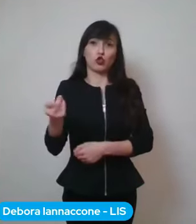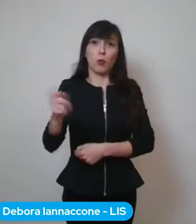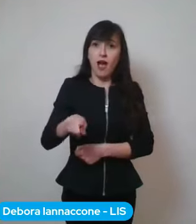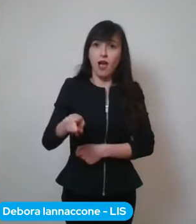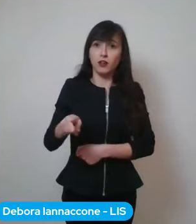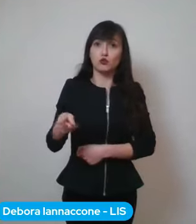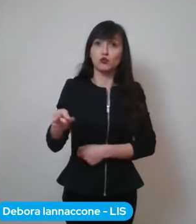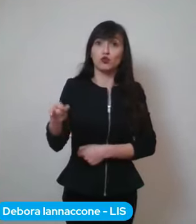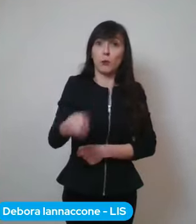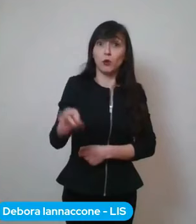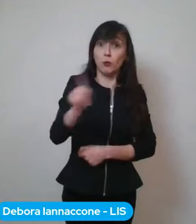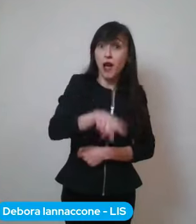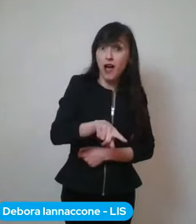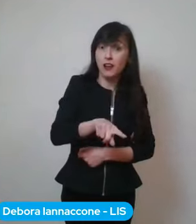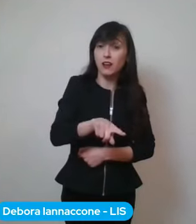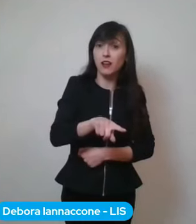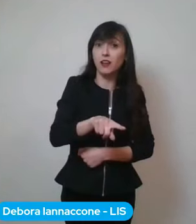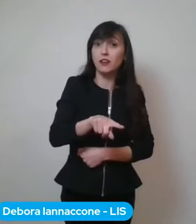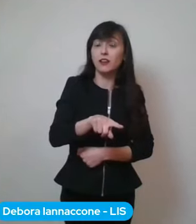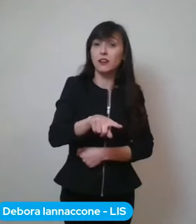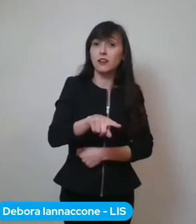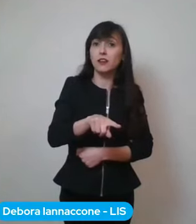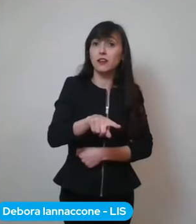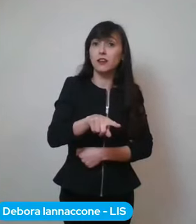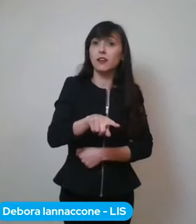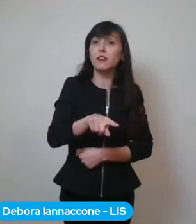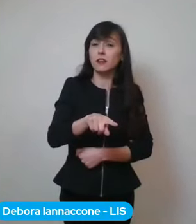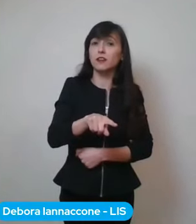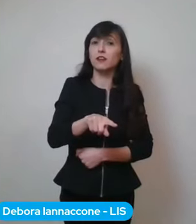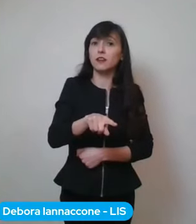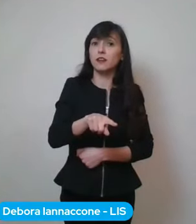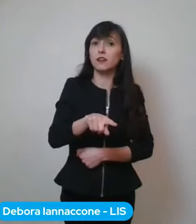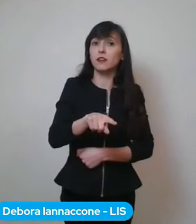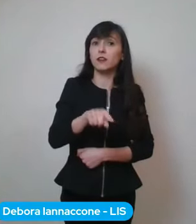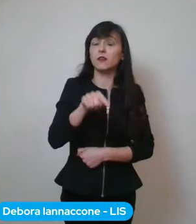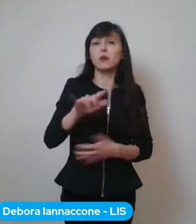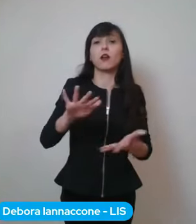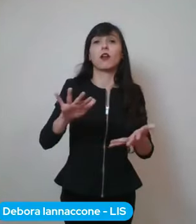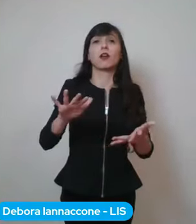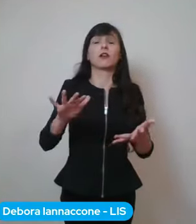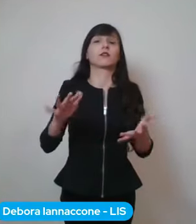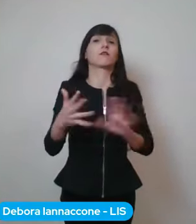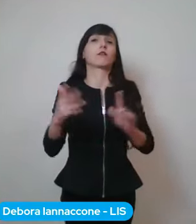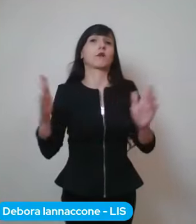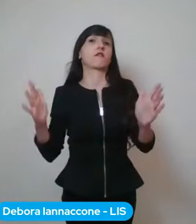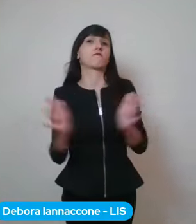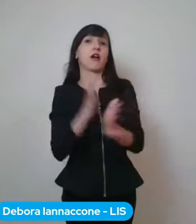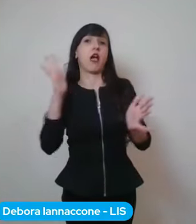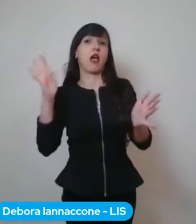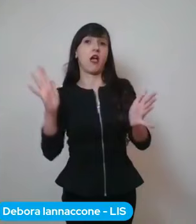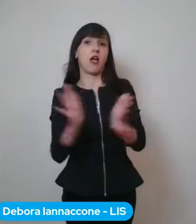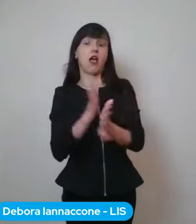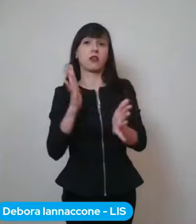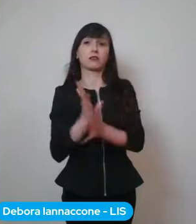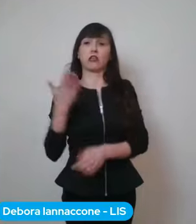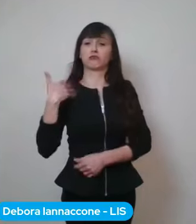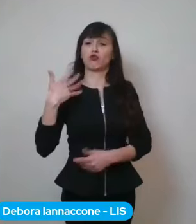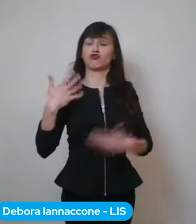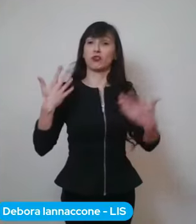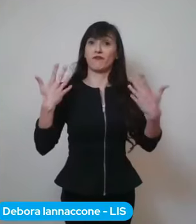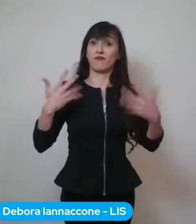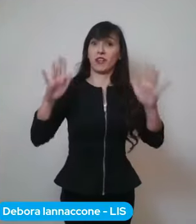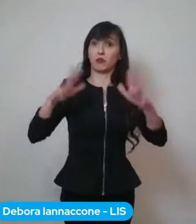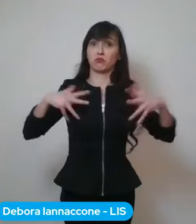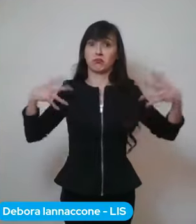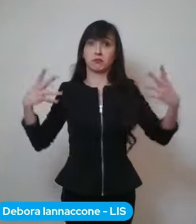diventi il saldo di fine stagione. Cerchiamo di essere